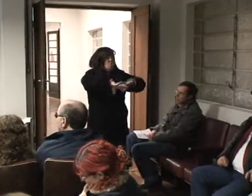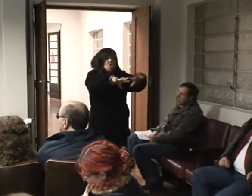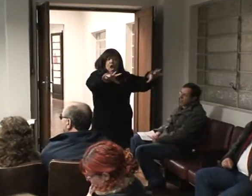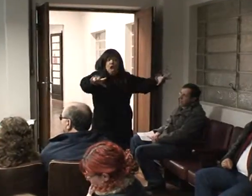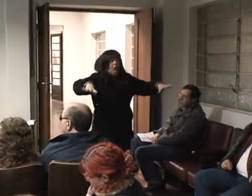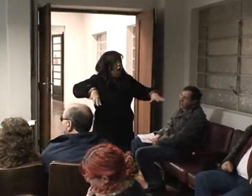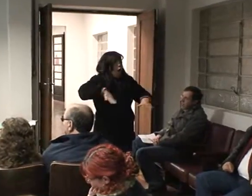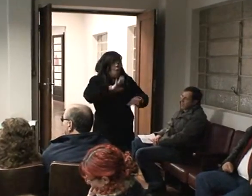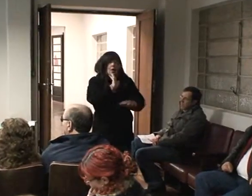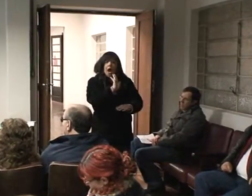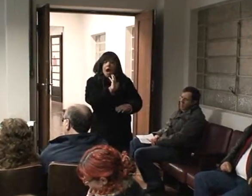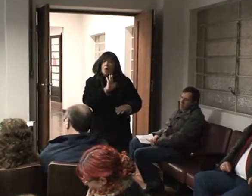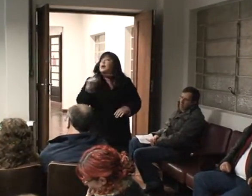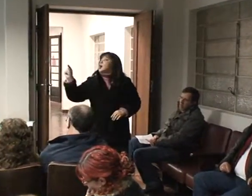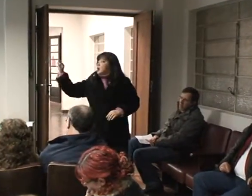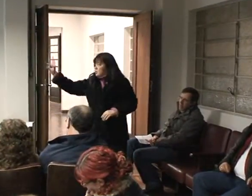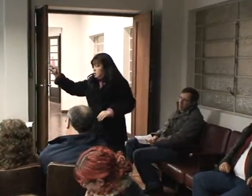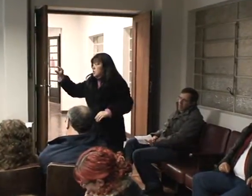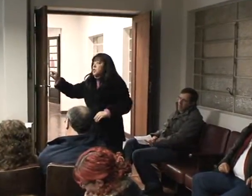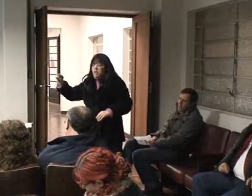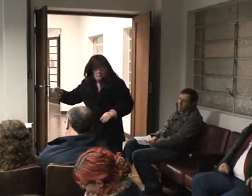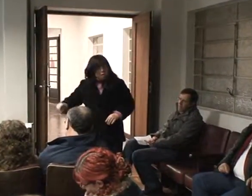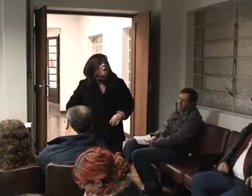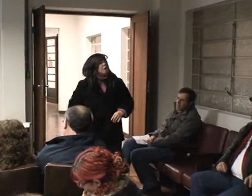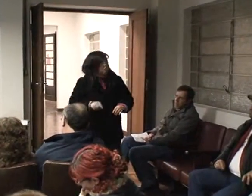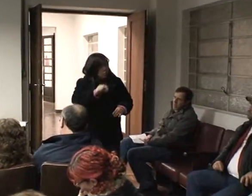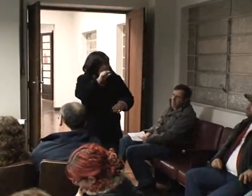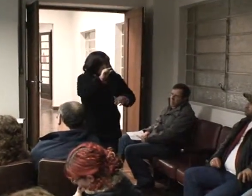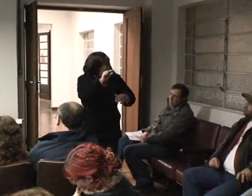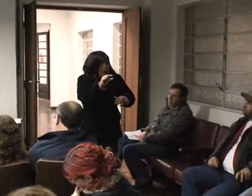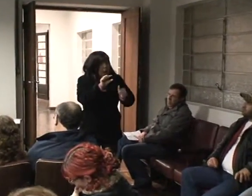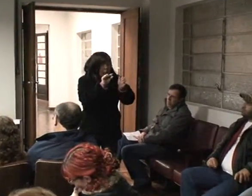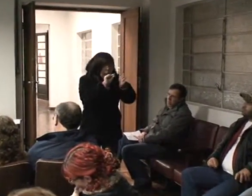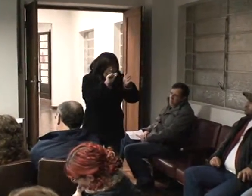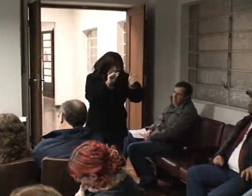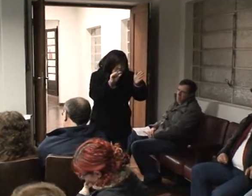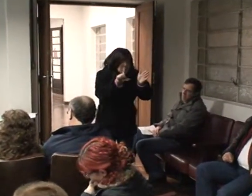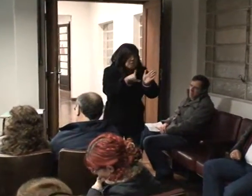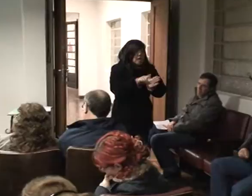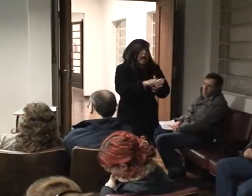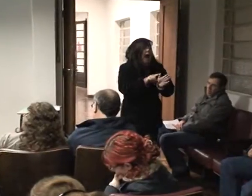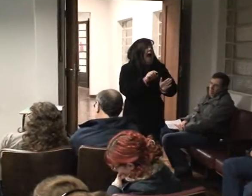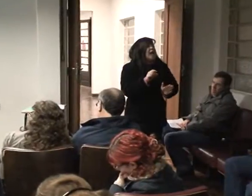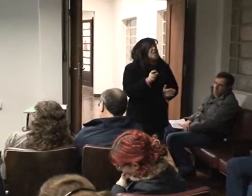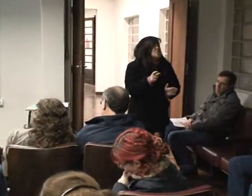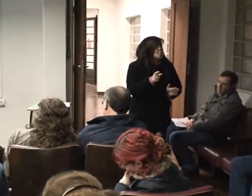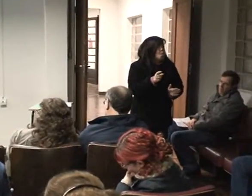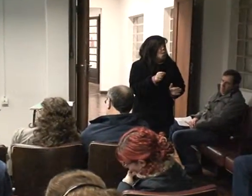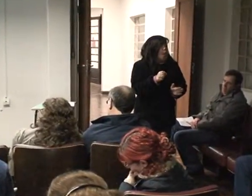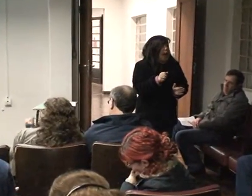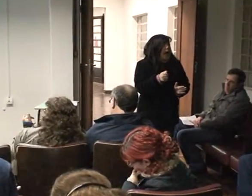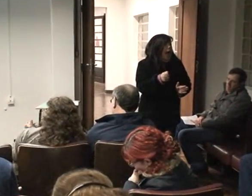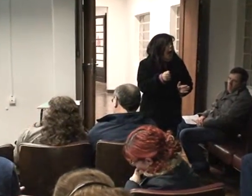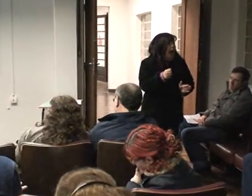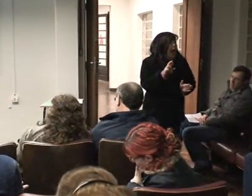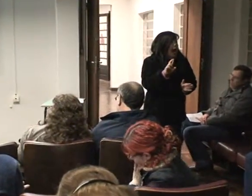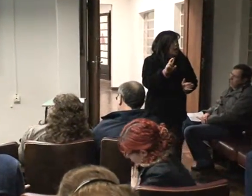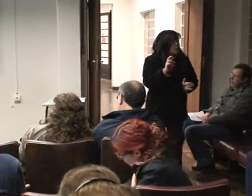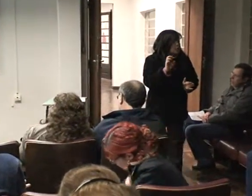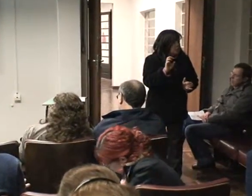eles falam. Ah, tá. Então, vai ter um artigo da educação. Ali, quando você fala do SUS, ele também, ele fica muito amplo, porque se vê, o CONAT, ele